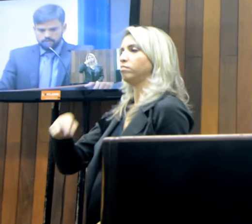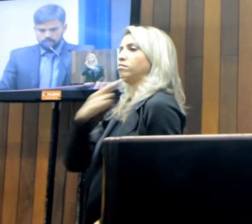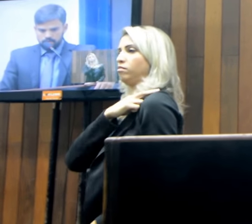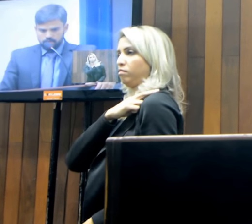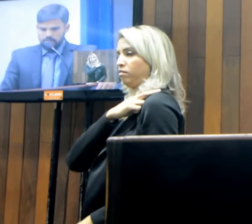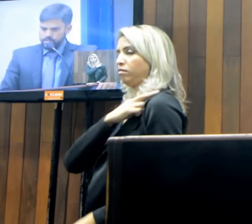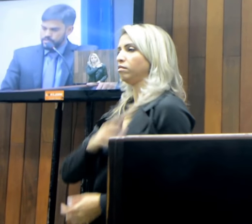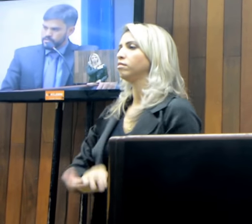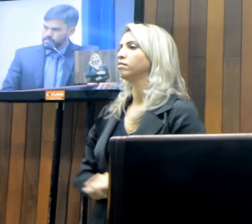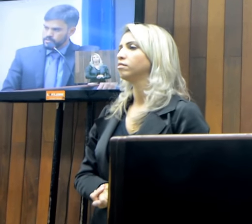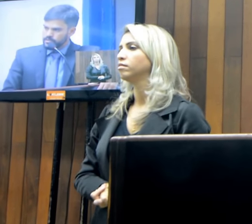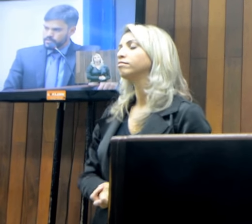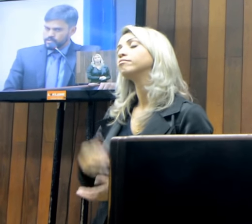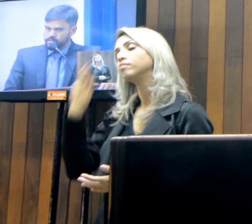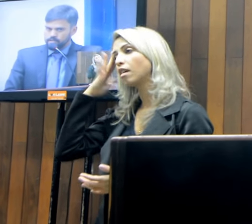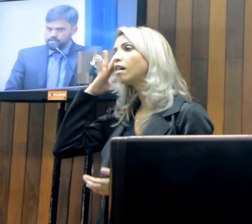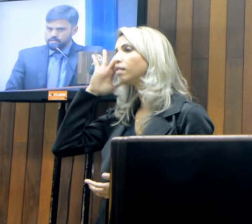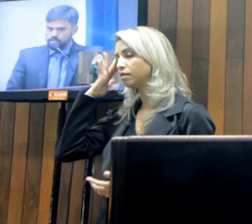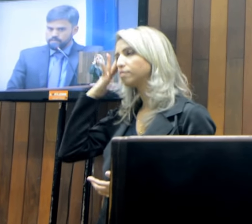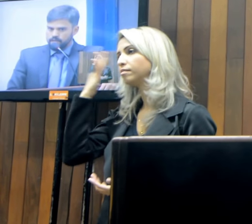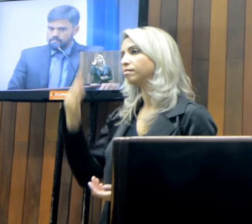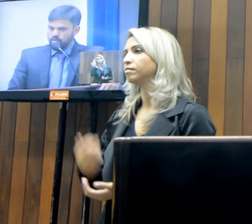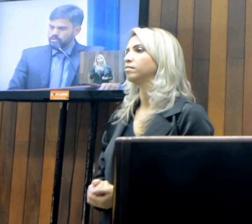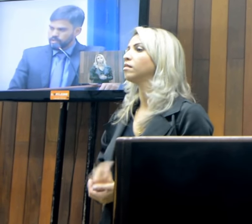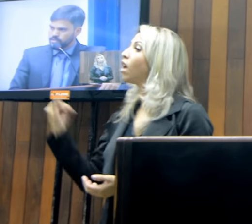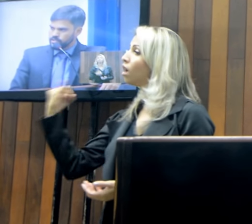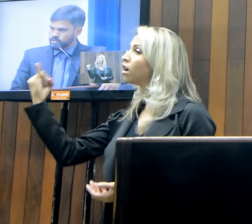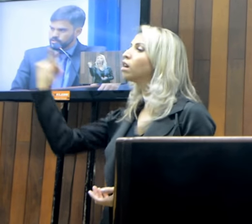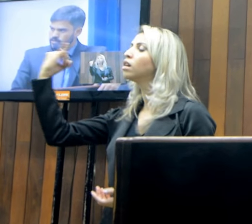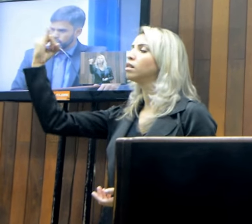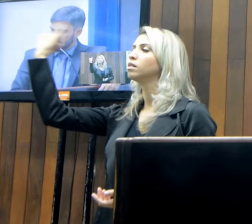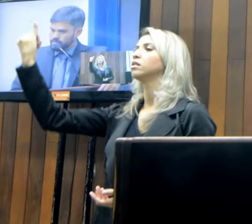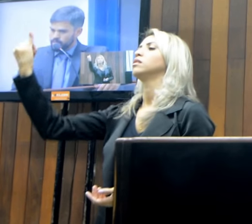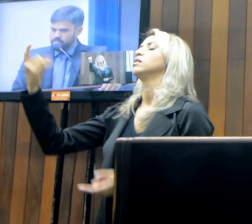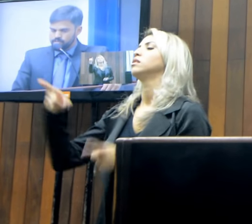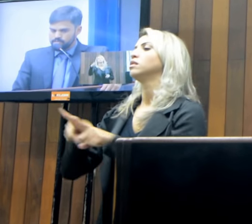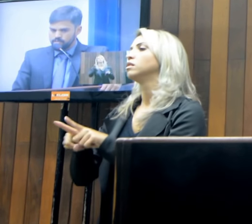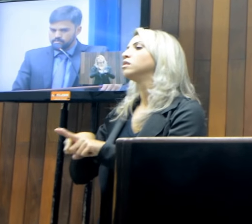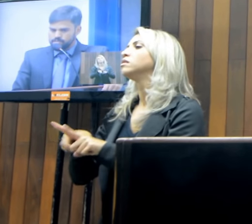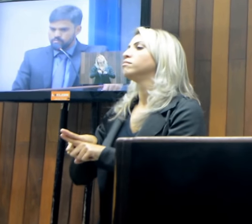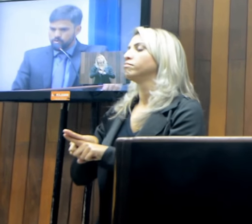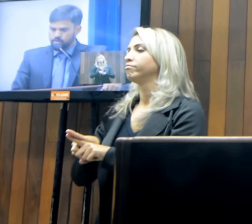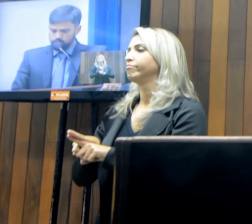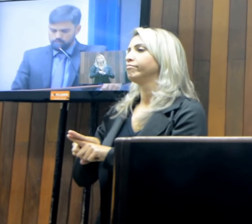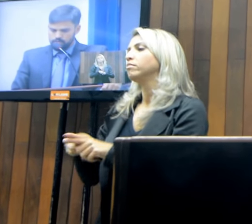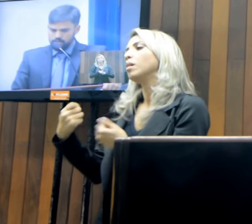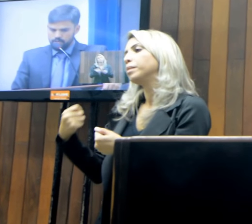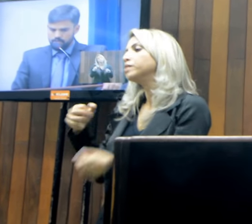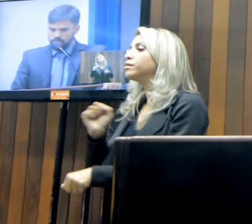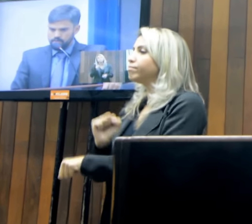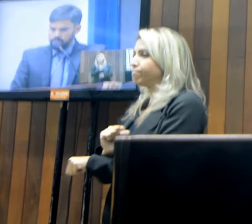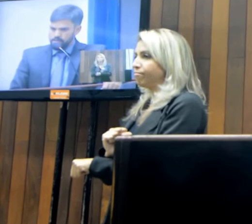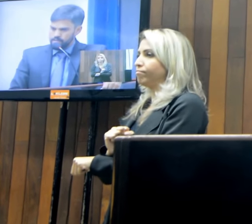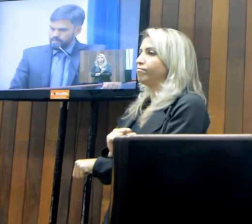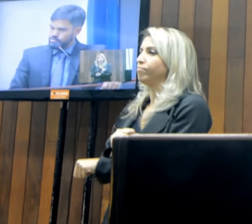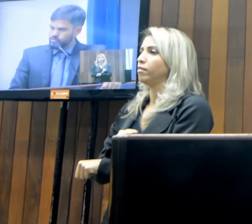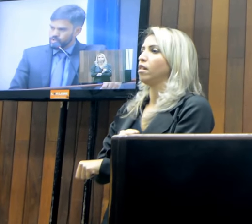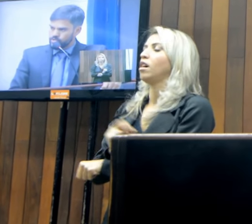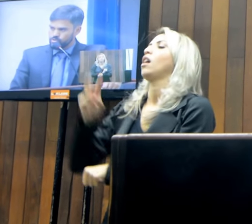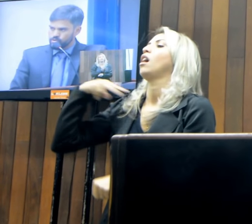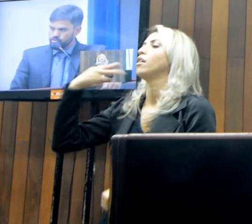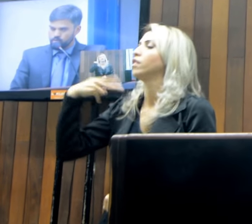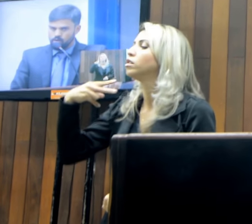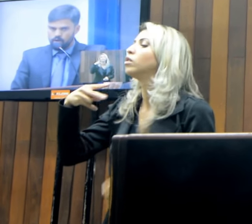Prontamente, entendi que é importante estar licenciando nesse momento aqui da Câmara e estar